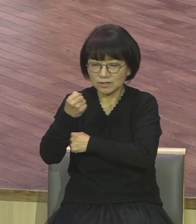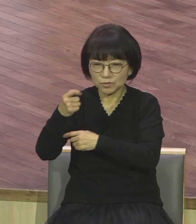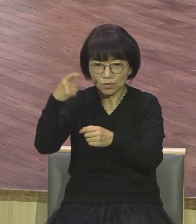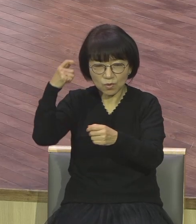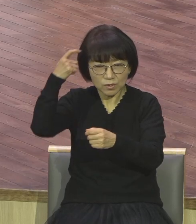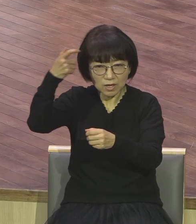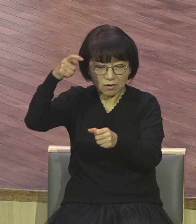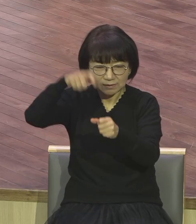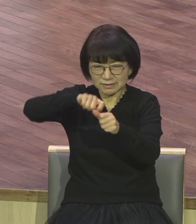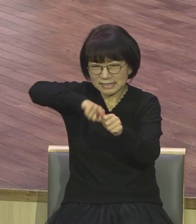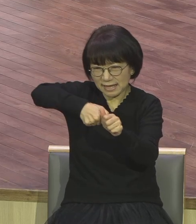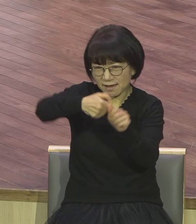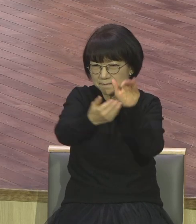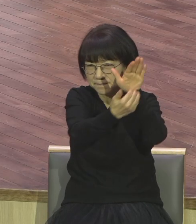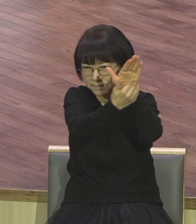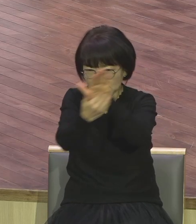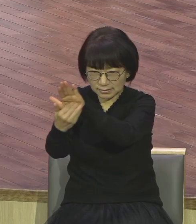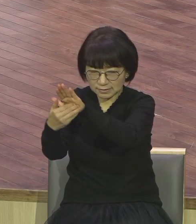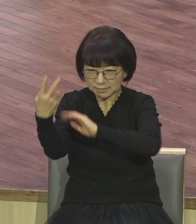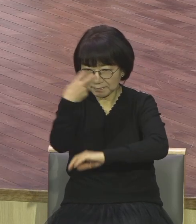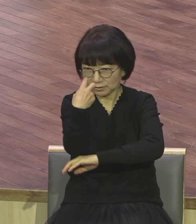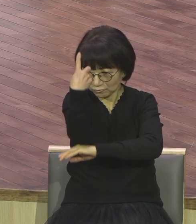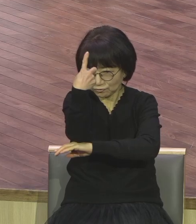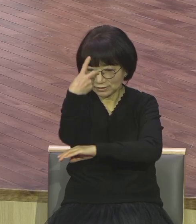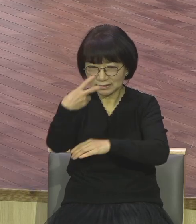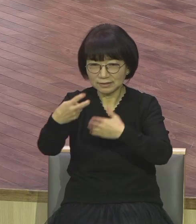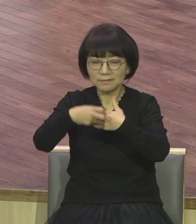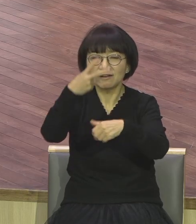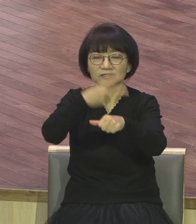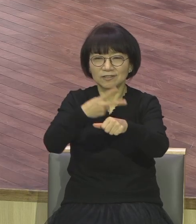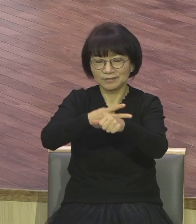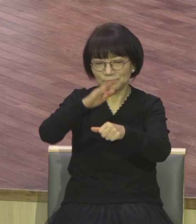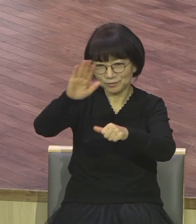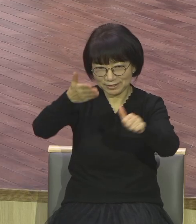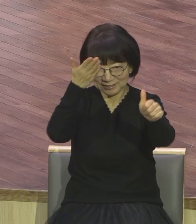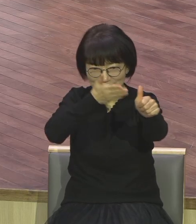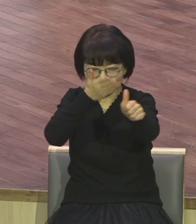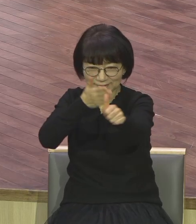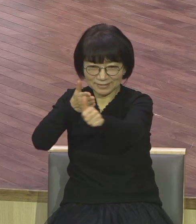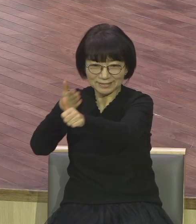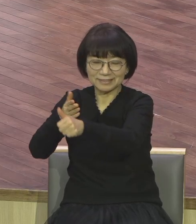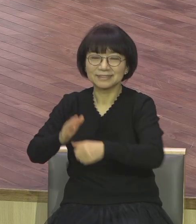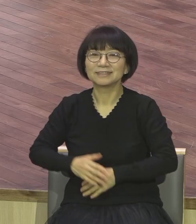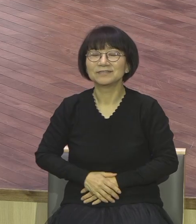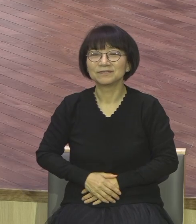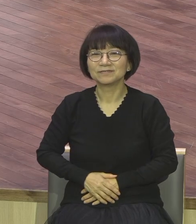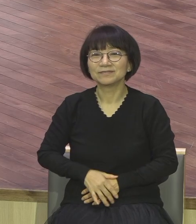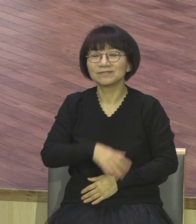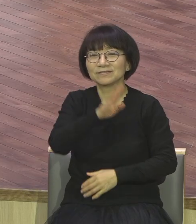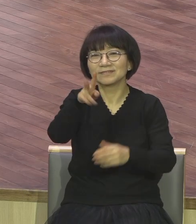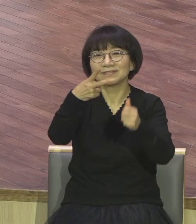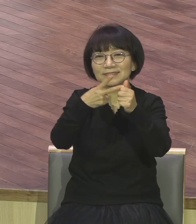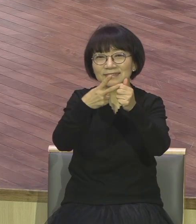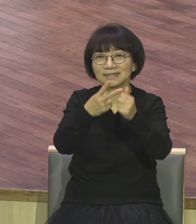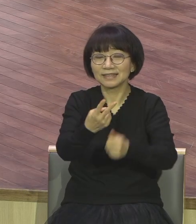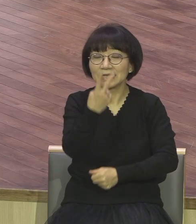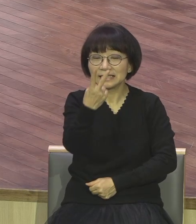파수꾼 영적 의사로 당당히 서시기를 제의로 축복합니다 두 번째로 237 지음